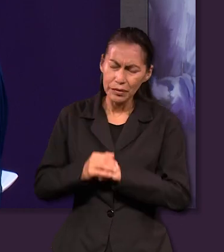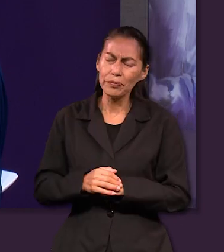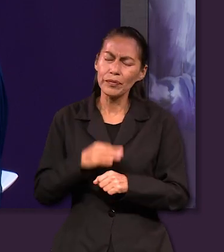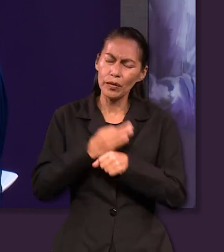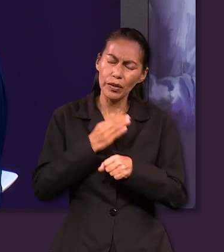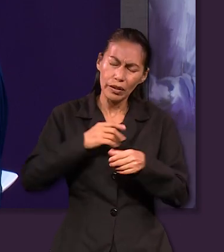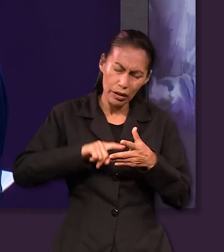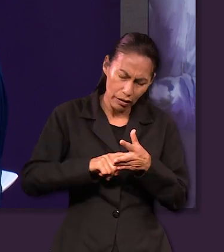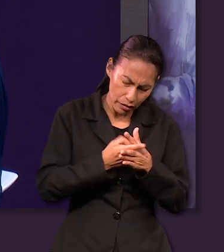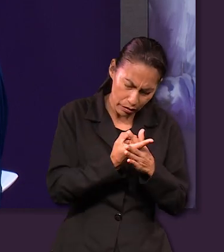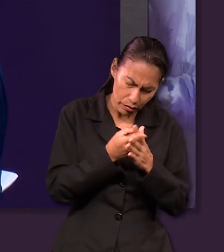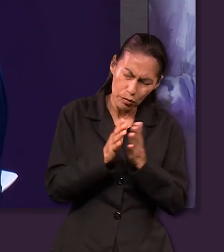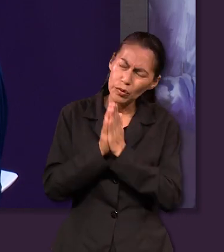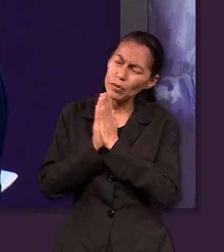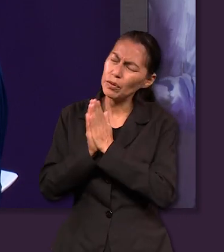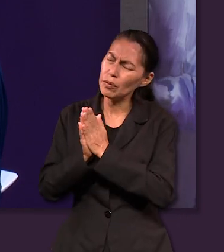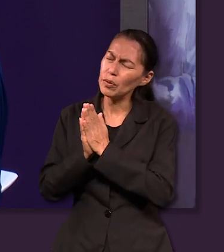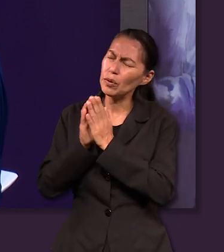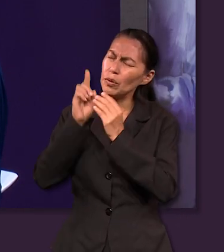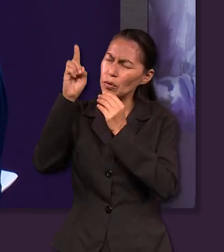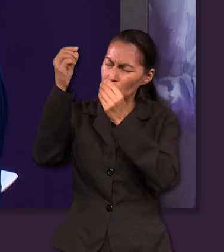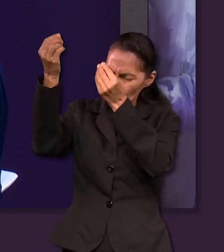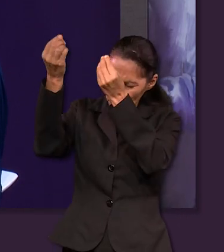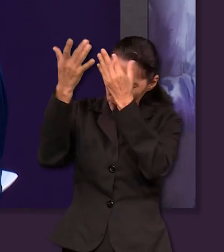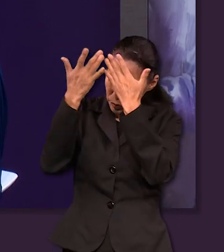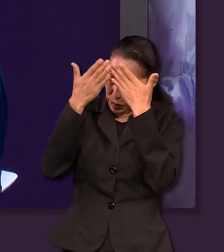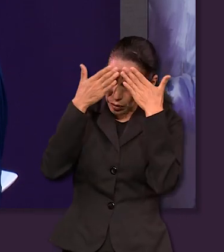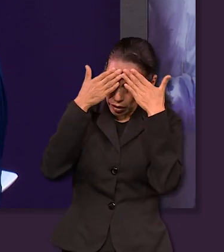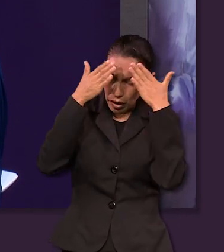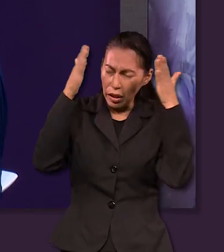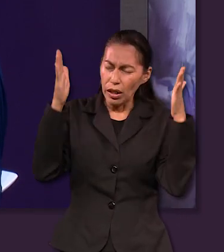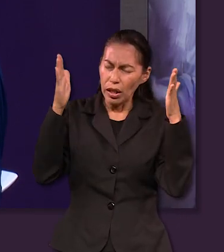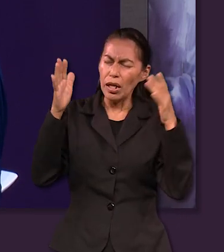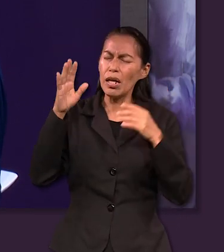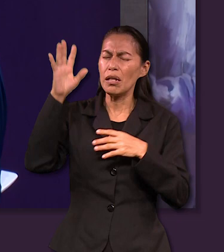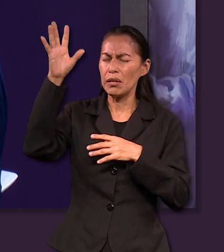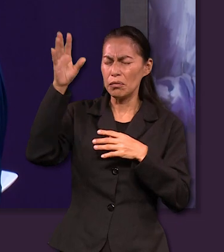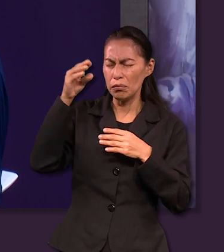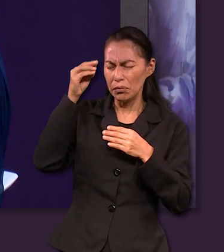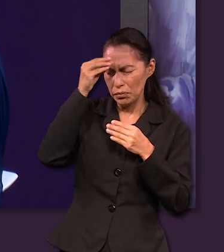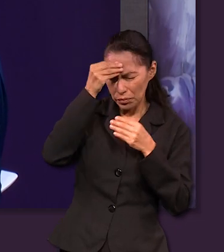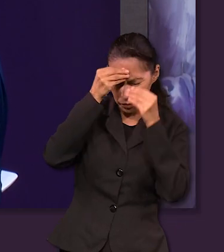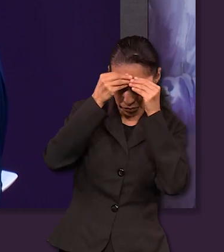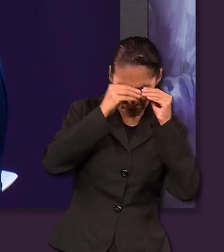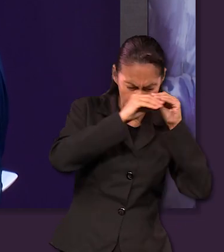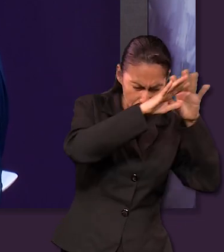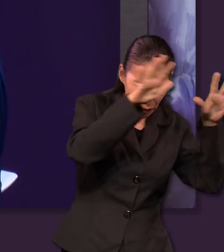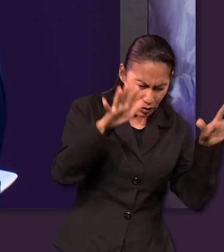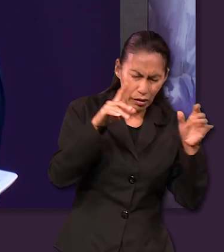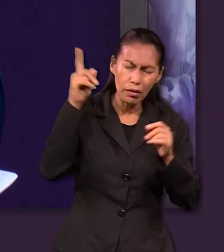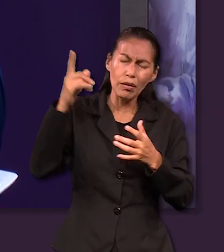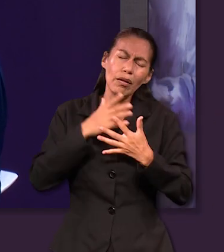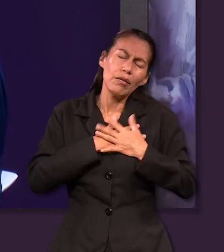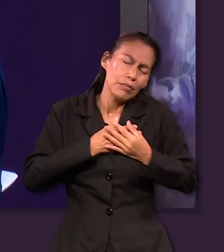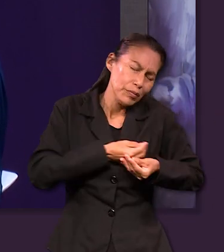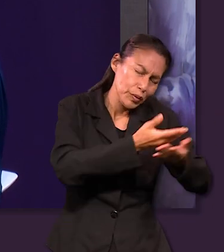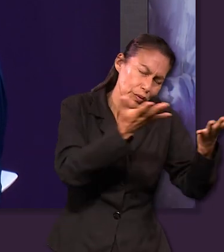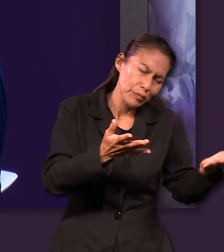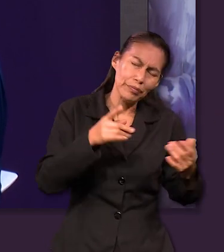ahora que vamos a comenzar, te quiero pedir que nos ilumines y que podamos compartir el gran mensaje que tienes para nosotros, así como tu